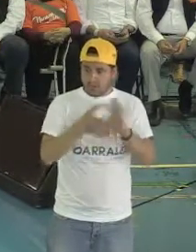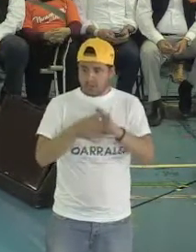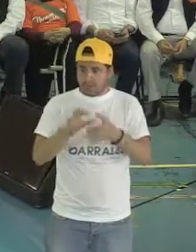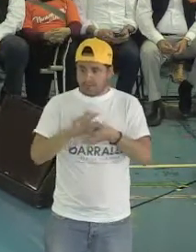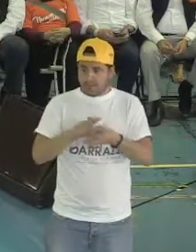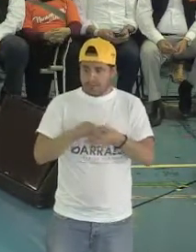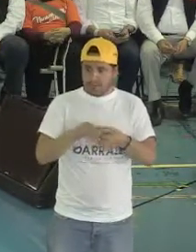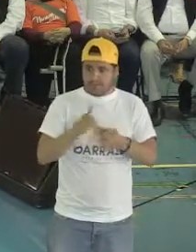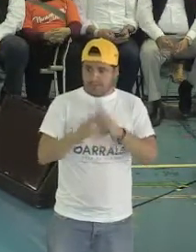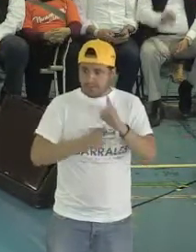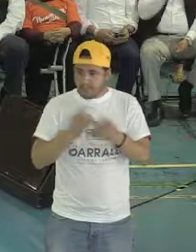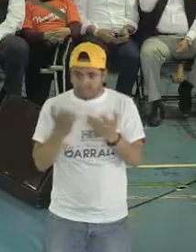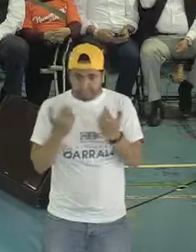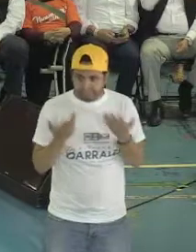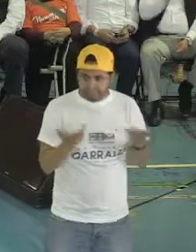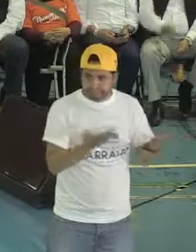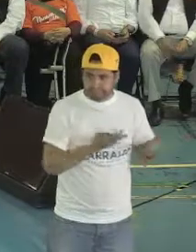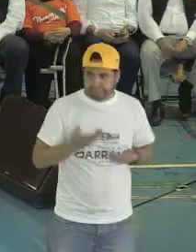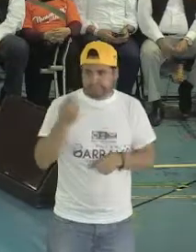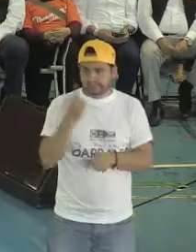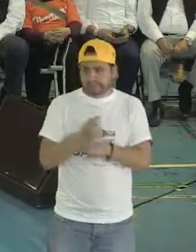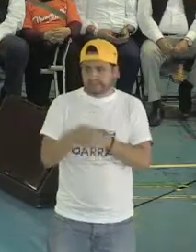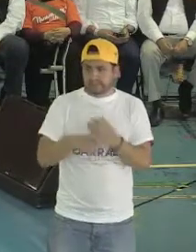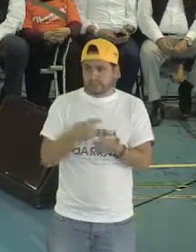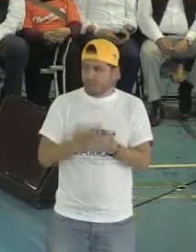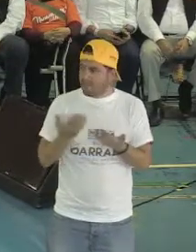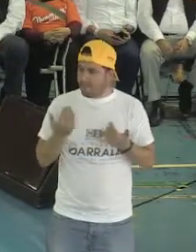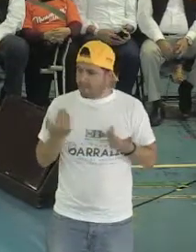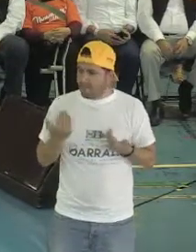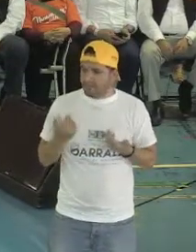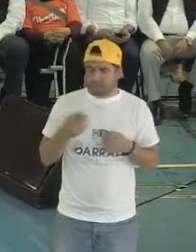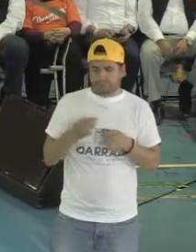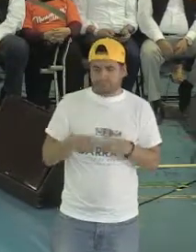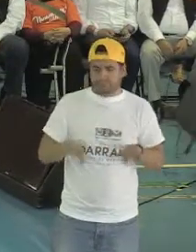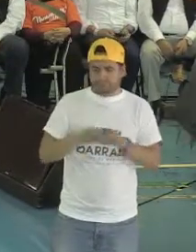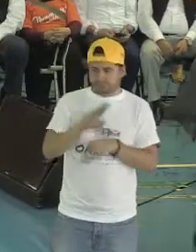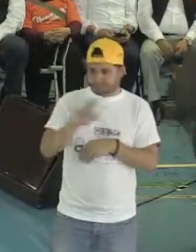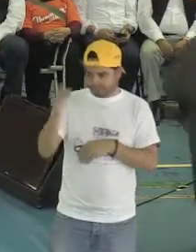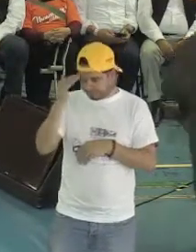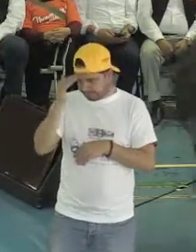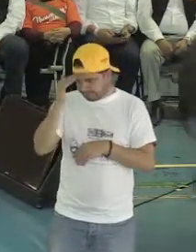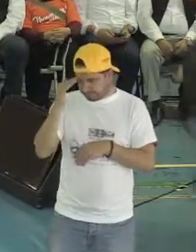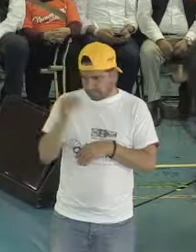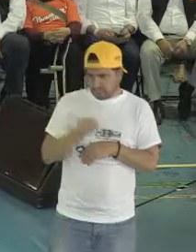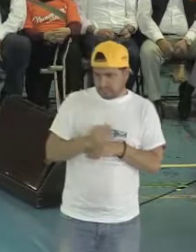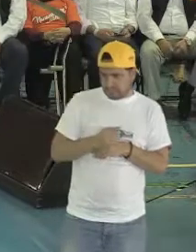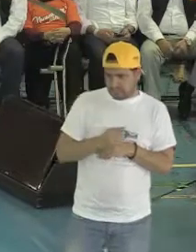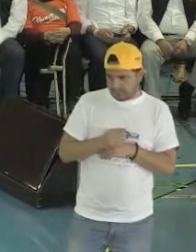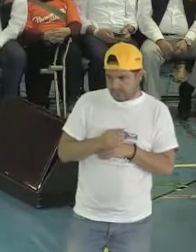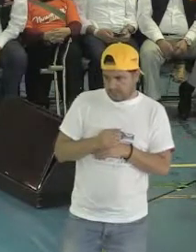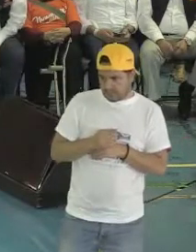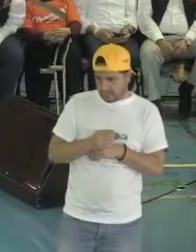deporte, del deporte que debemos de reconocer como el deporte adaptado. Éramos tercer lugar